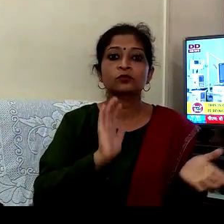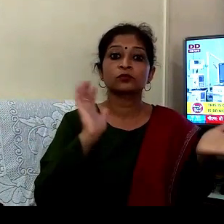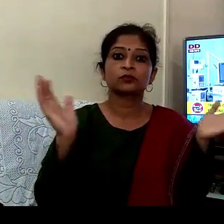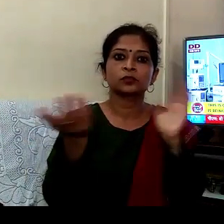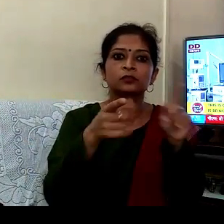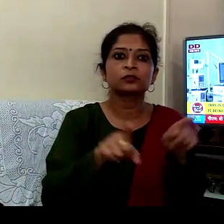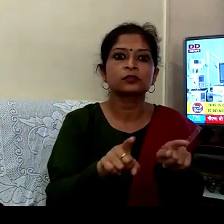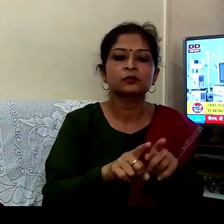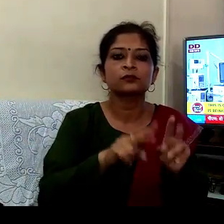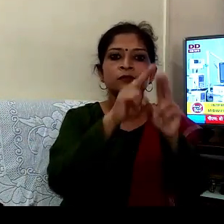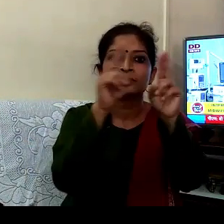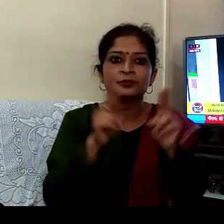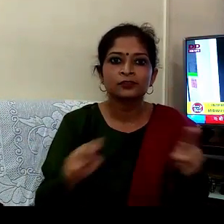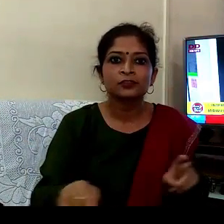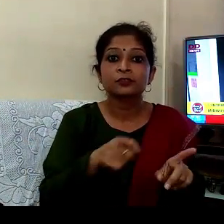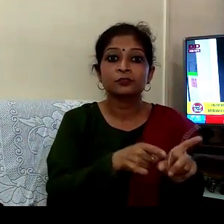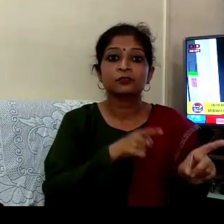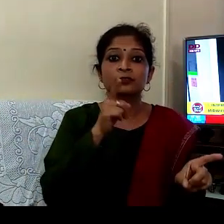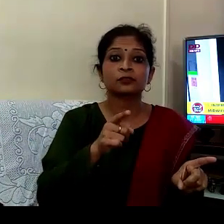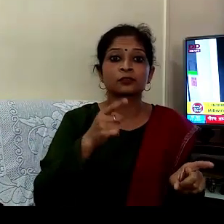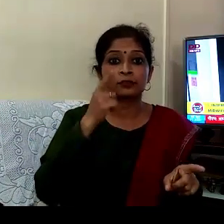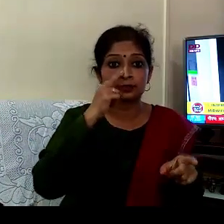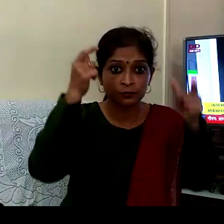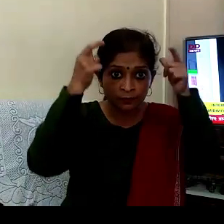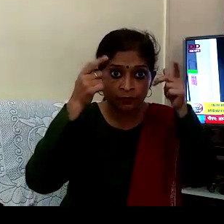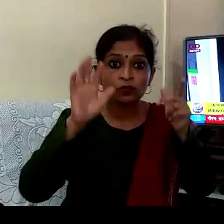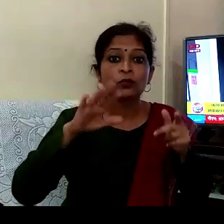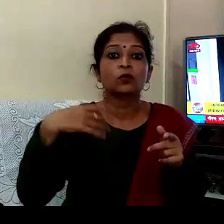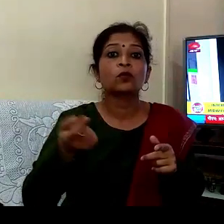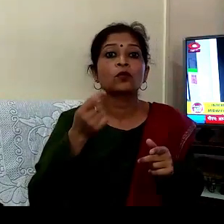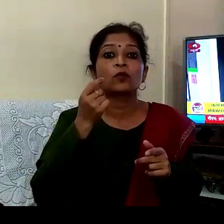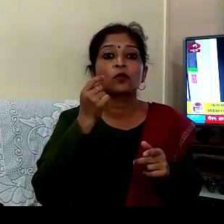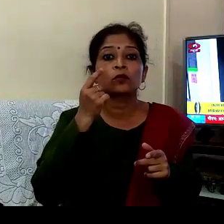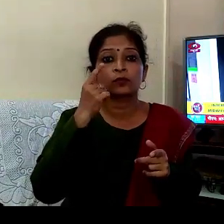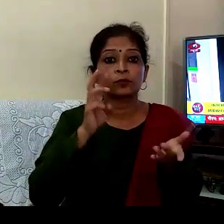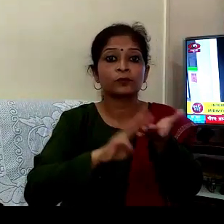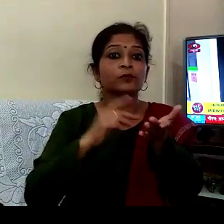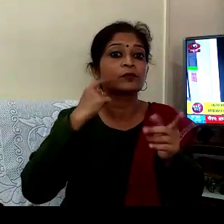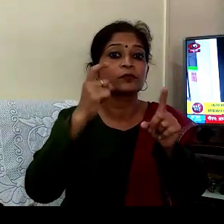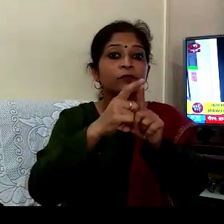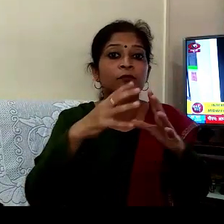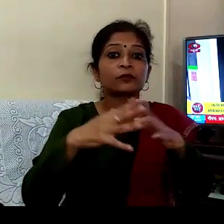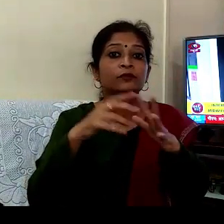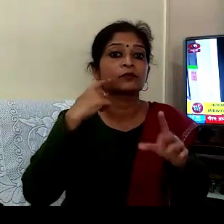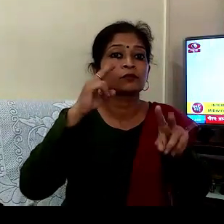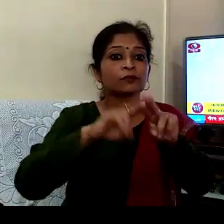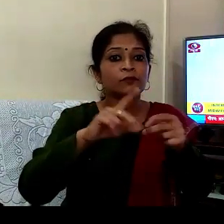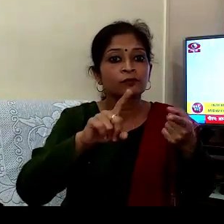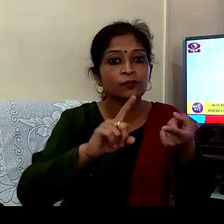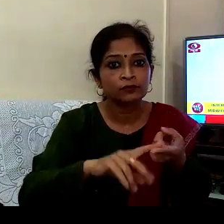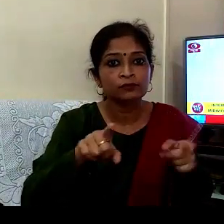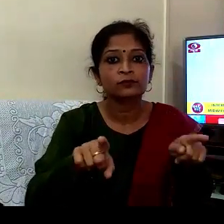انٹرنیشنل یار آف دہ نرس اینڈ میڈ وائف کے طور پر منا رہا ہے اس کا سمن